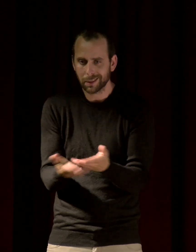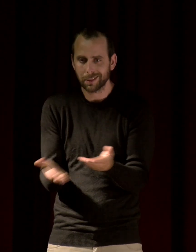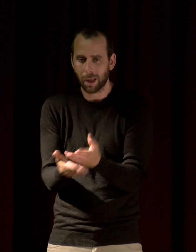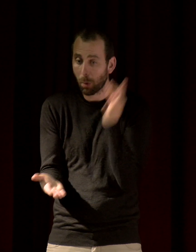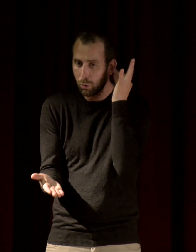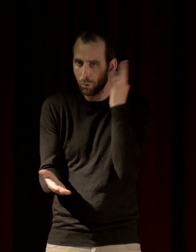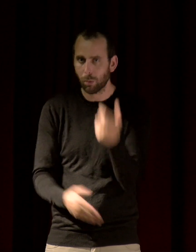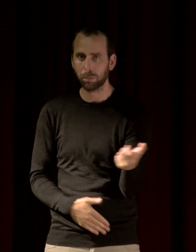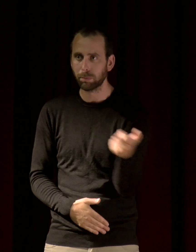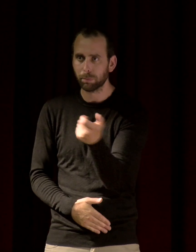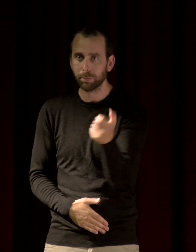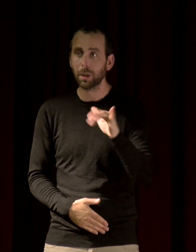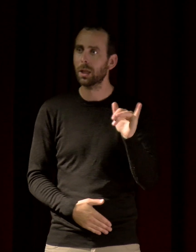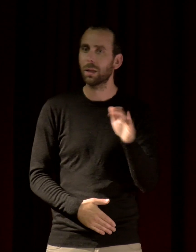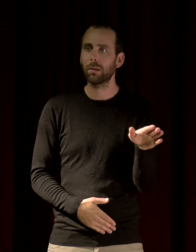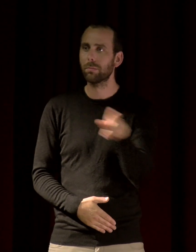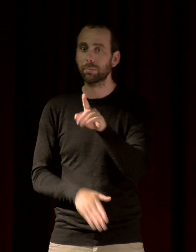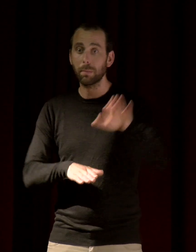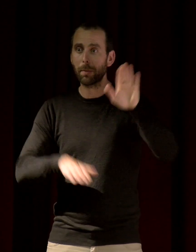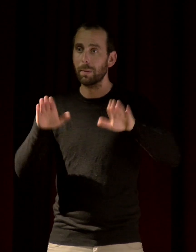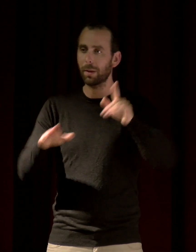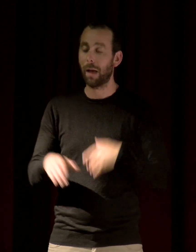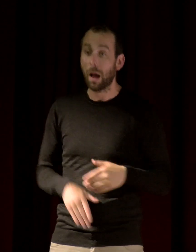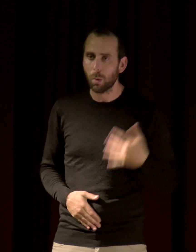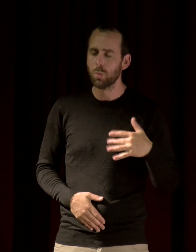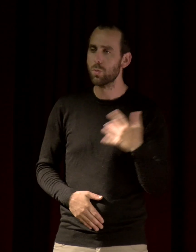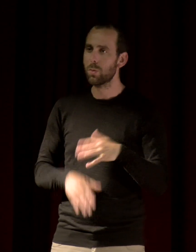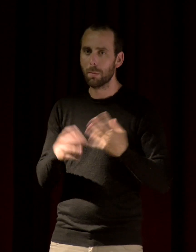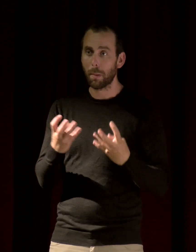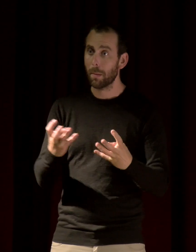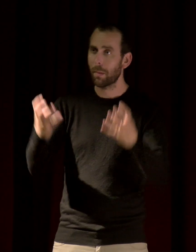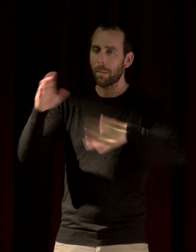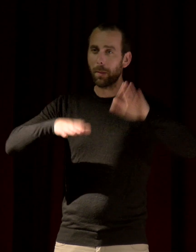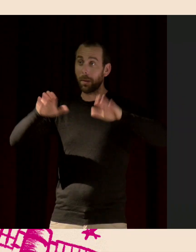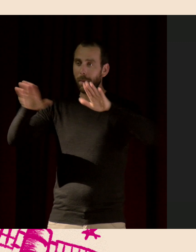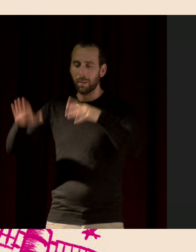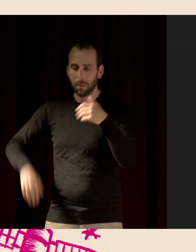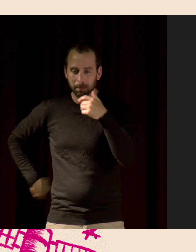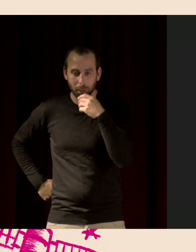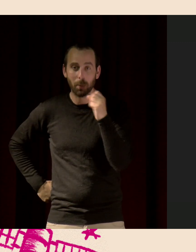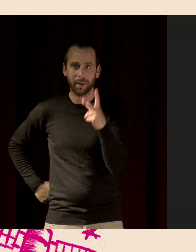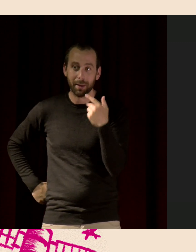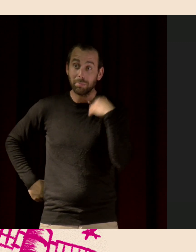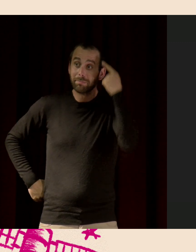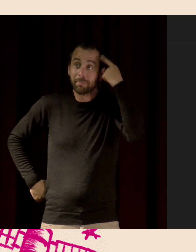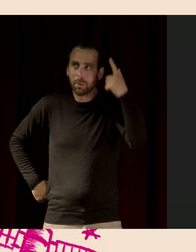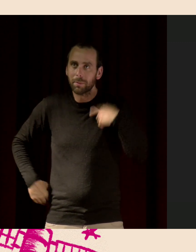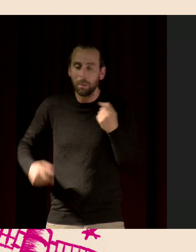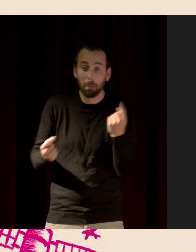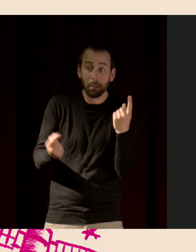Ah ouais ? Ah bon, mais vous me cassez mon truc. Bon, finalement, vous êtes plus nombreux que ce que je pensais.